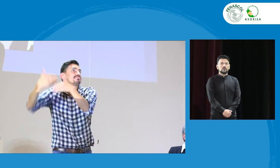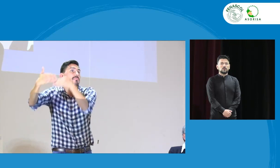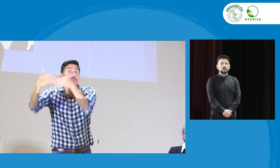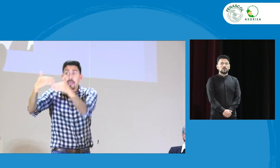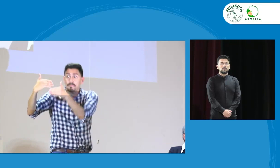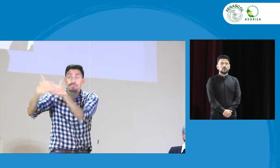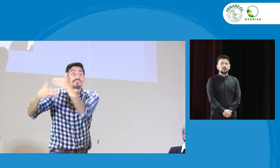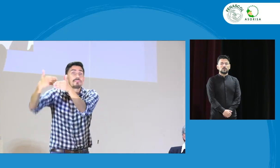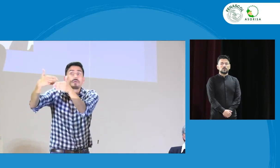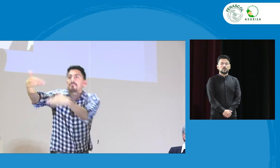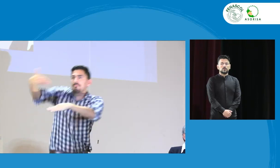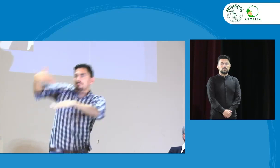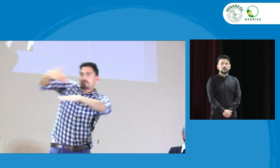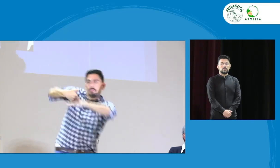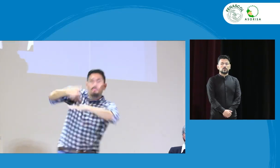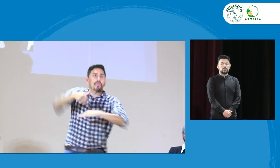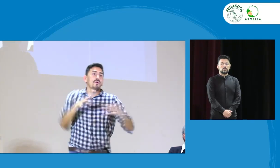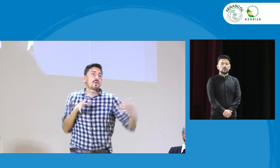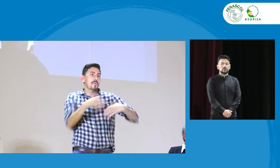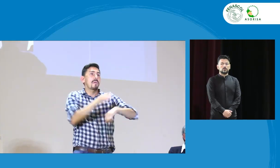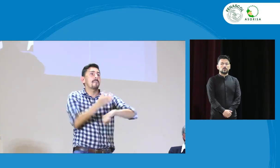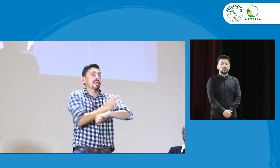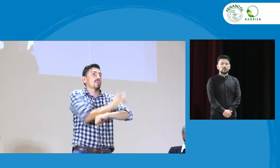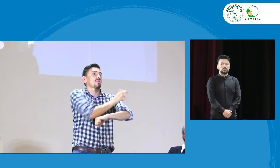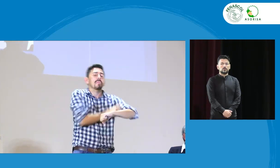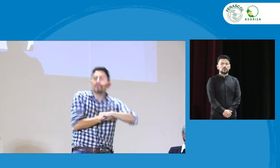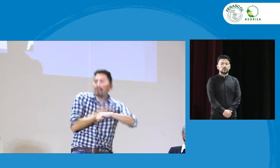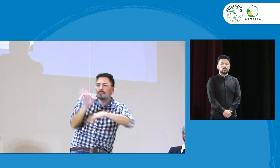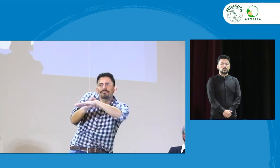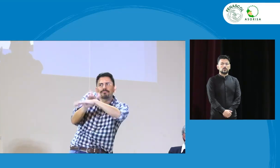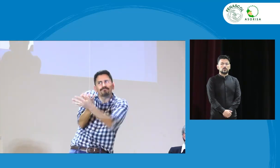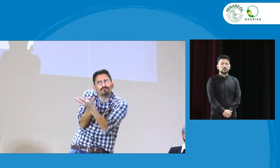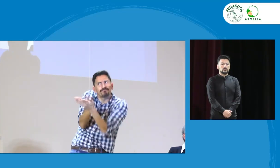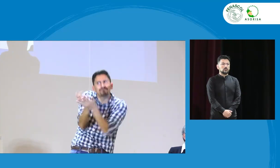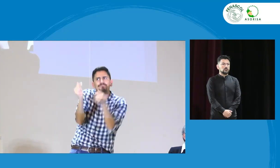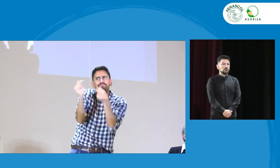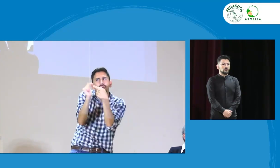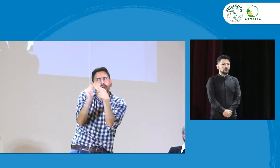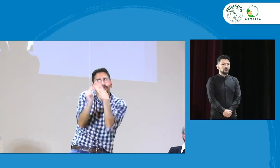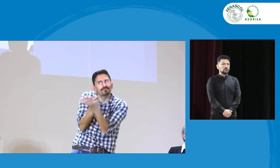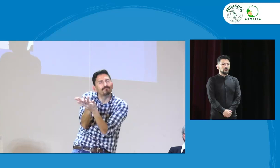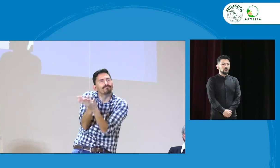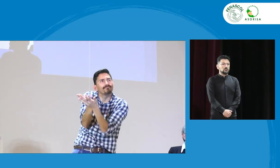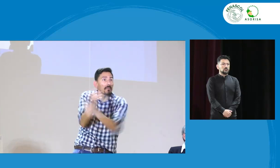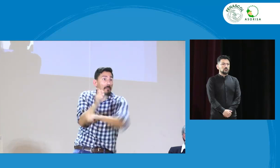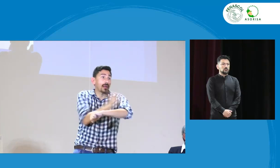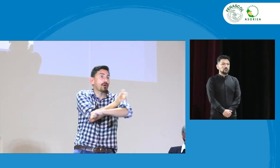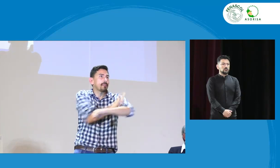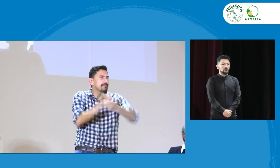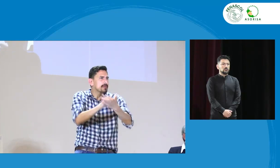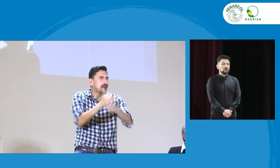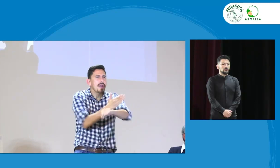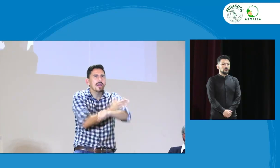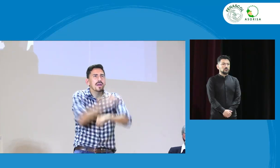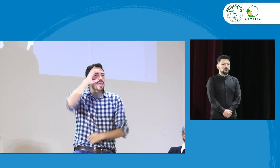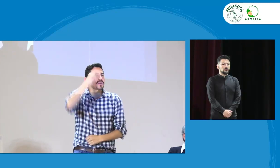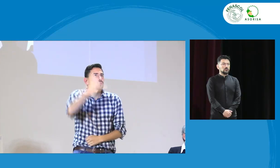estuvieron dialogando y se dio este proceso como una propuesta también para hacer un precomité, hacer unas sugerencias, este